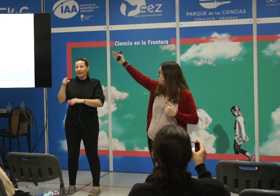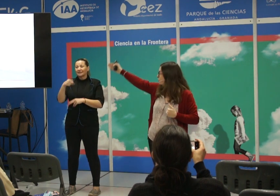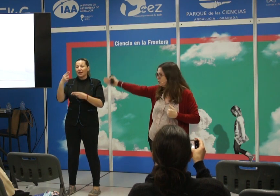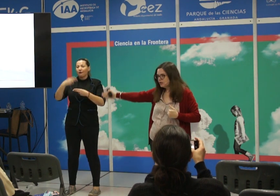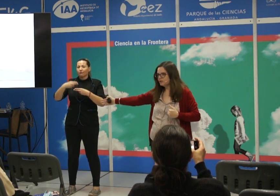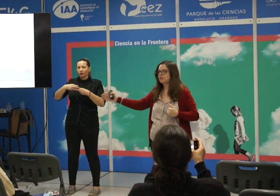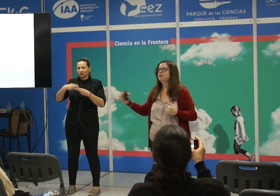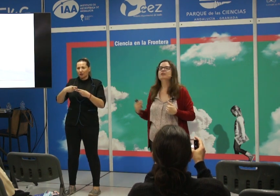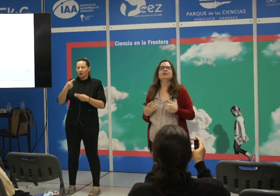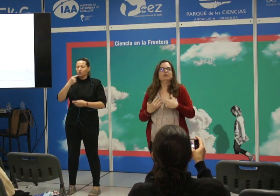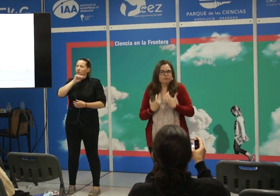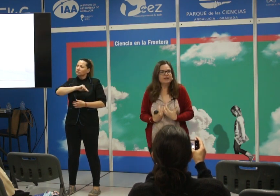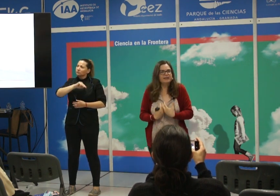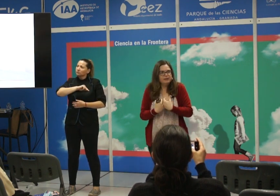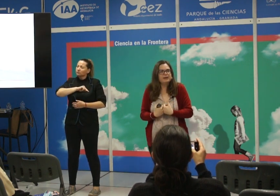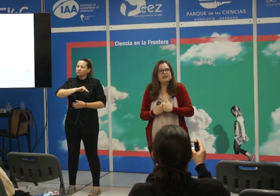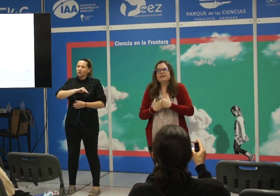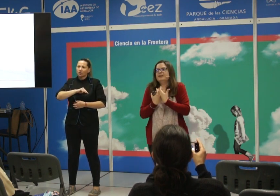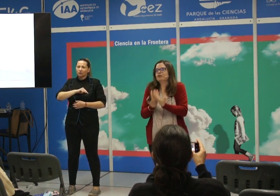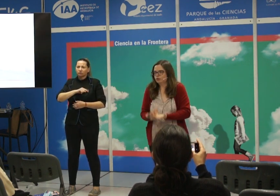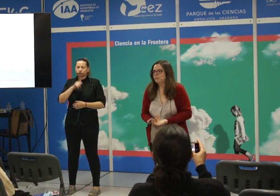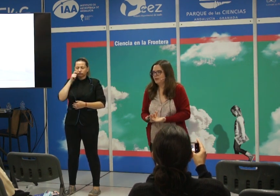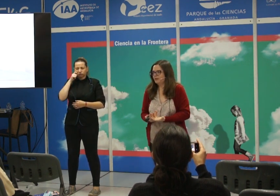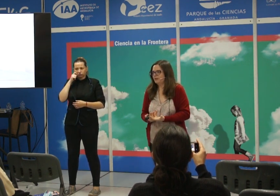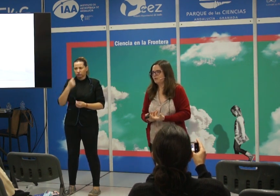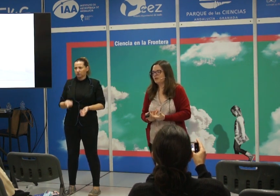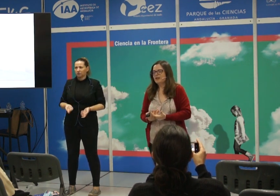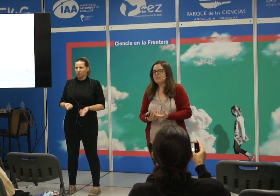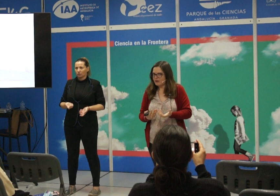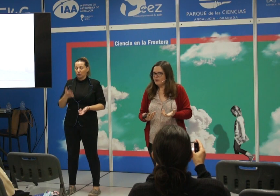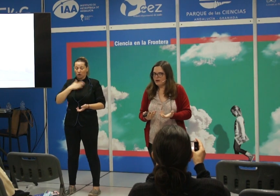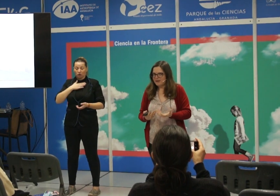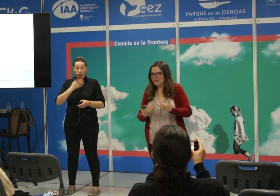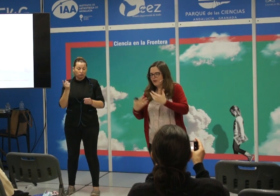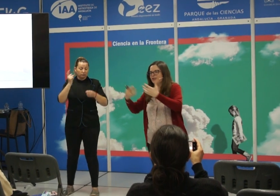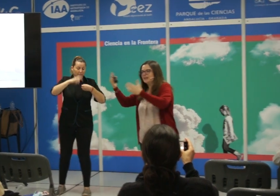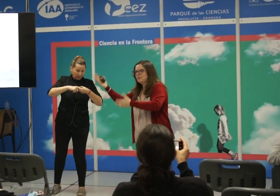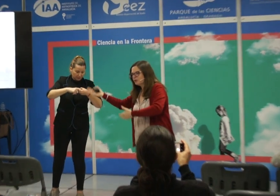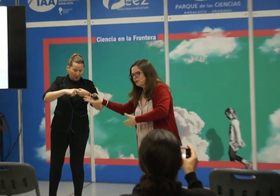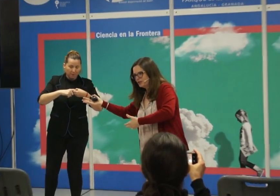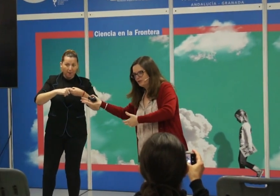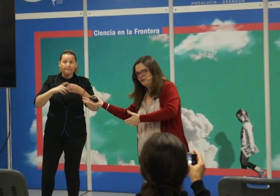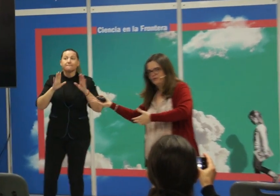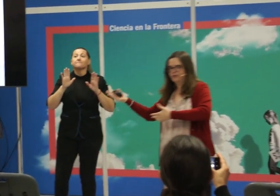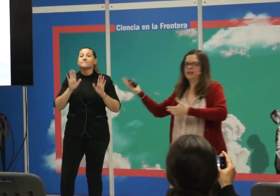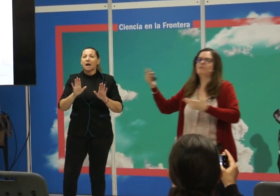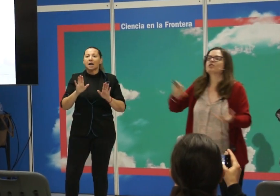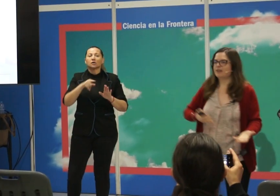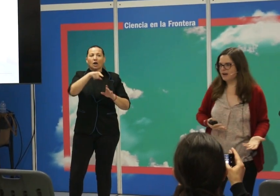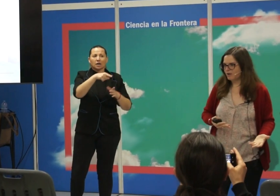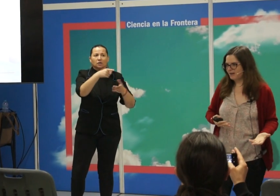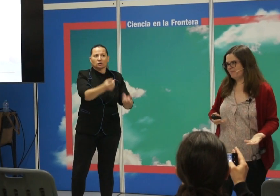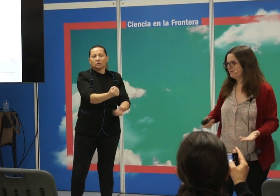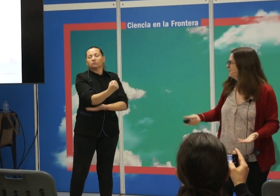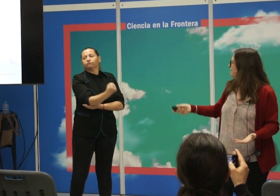porque creemos que todo esto nos pertenece y nosotros pertenecemos. Pero claro, para que consigamos todo esto, tenemos